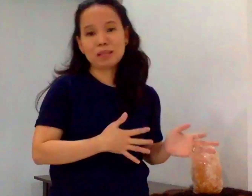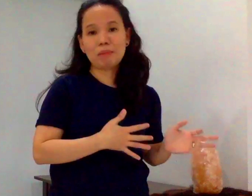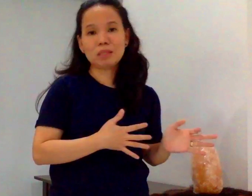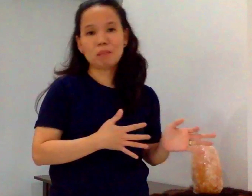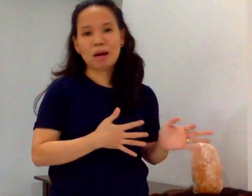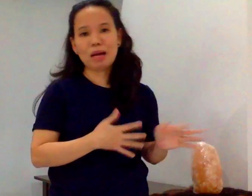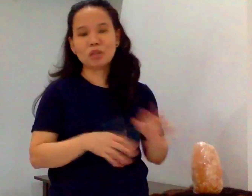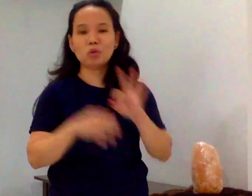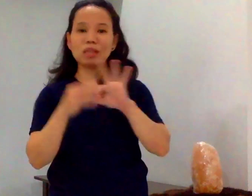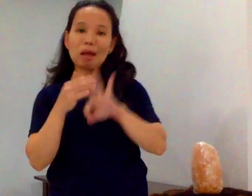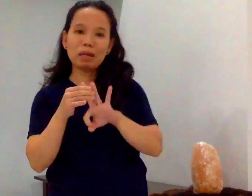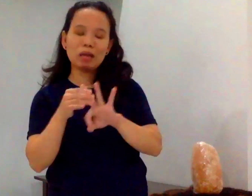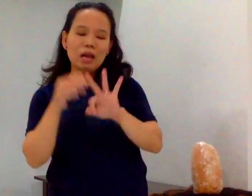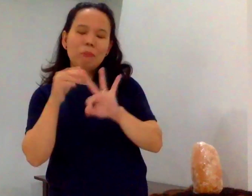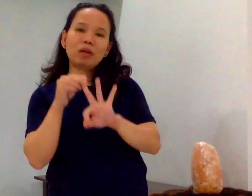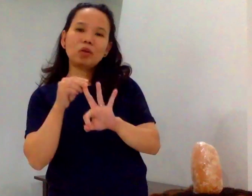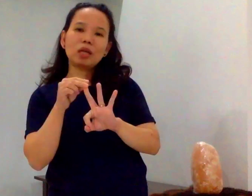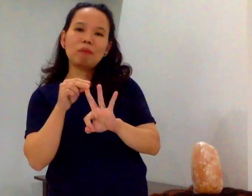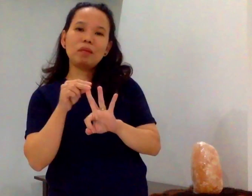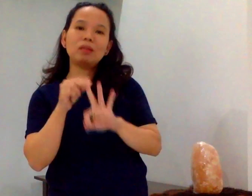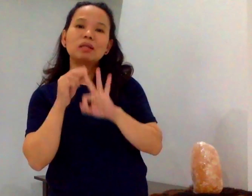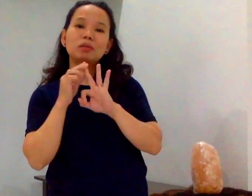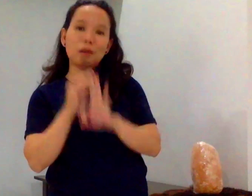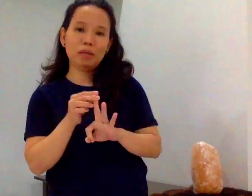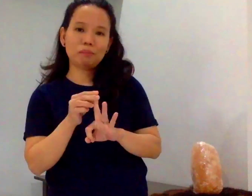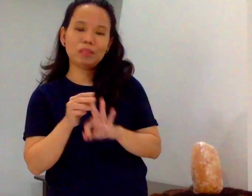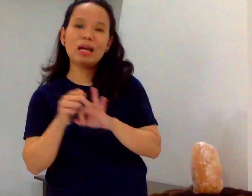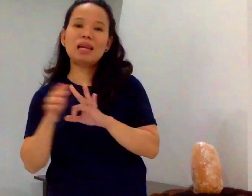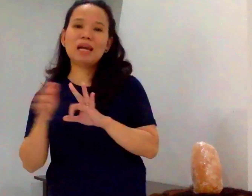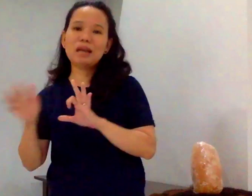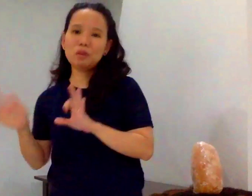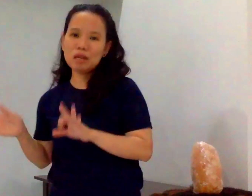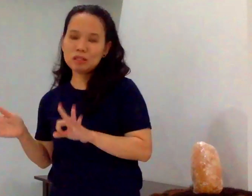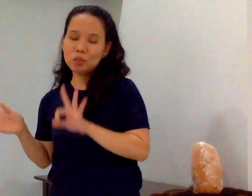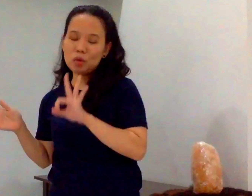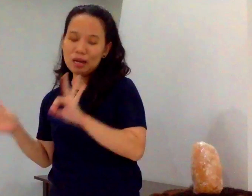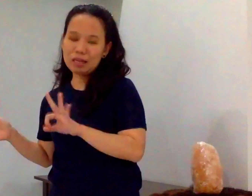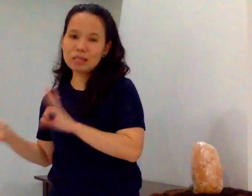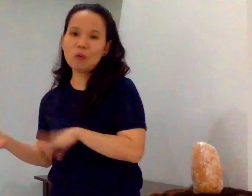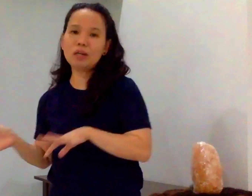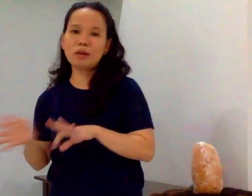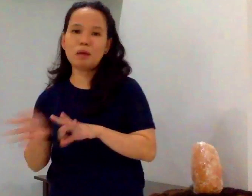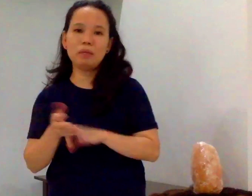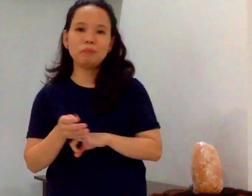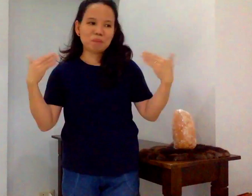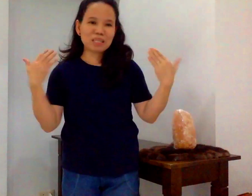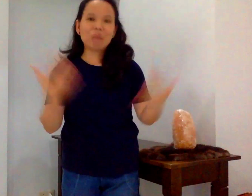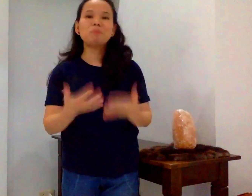namin sa bahay. So, sa amin, mayroon kaming rabbit. Nag-aalagay yung aking asawa ng rabbit. Masarap